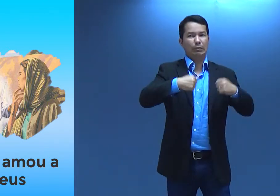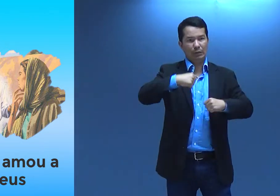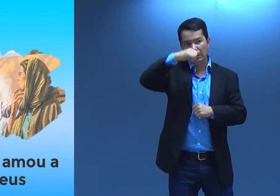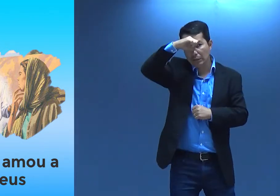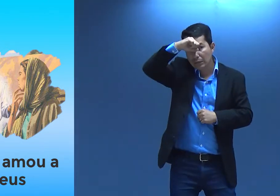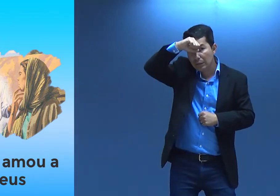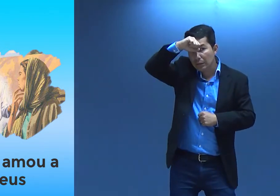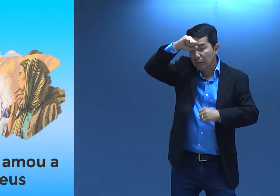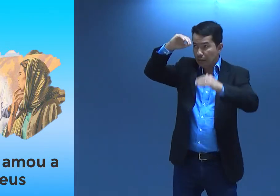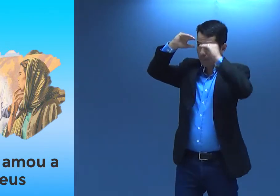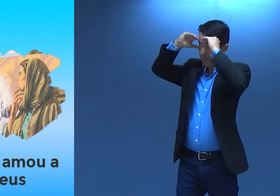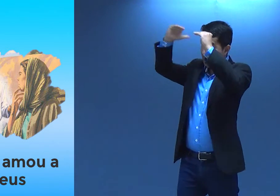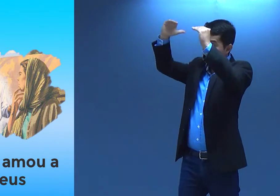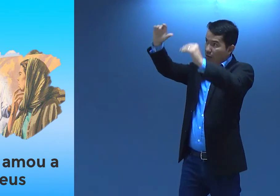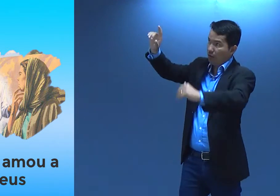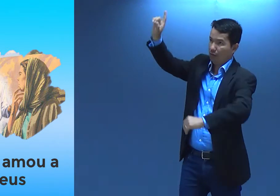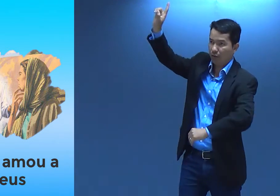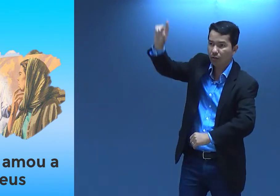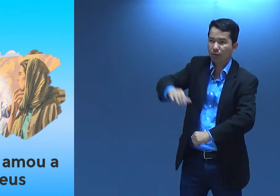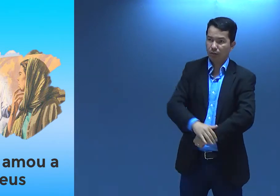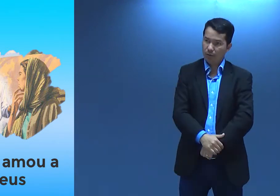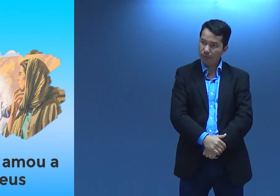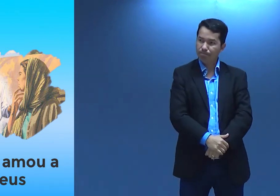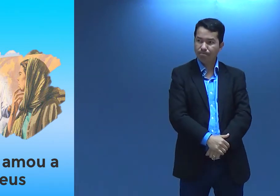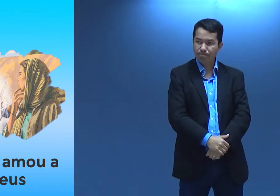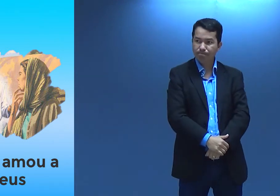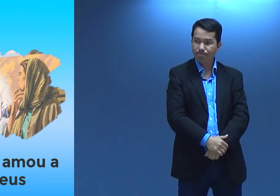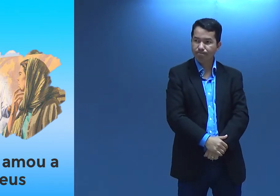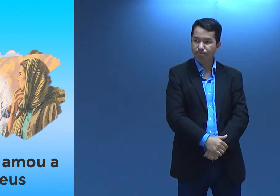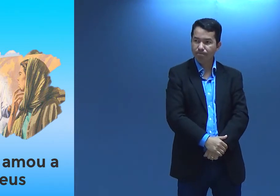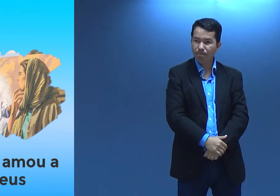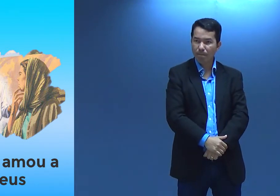Então, a gente precisa aprender a estar obedecendo a Ele.